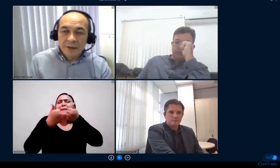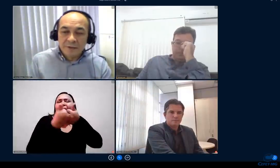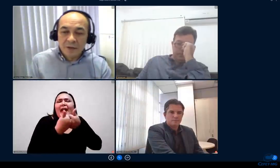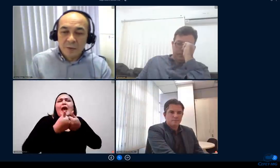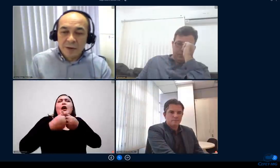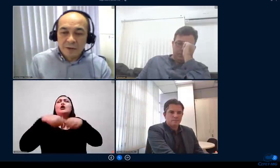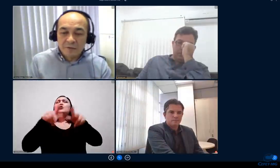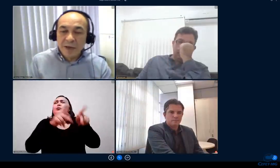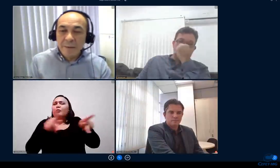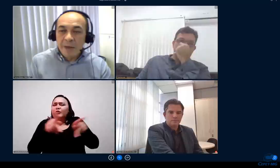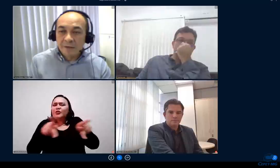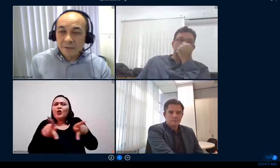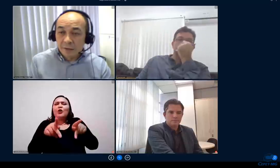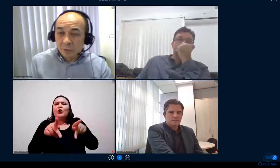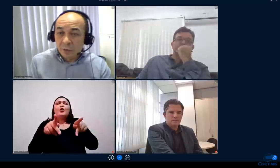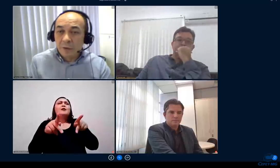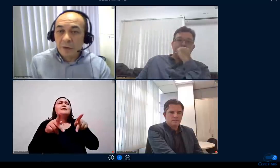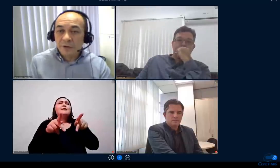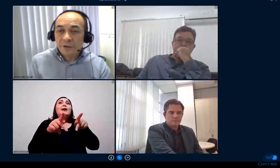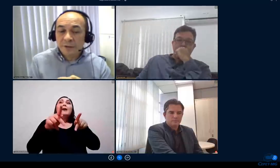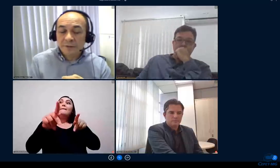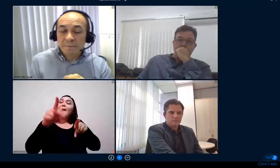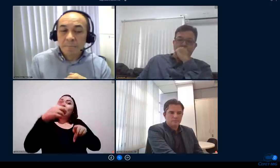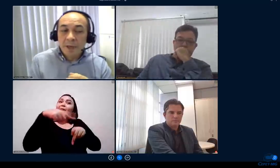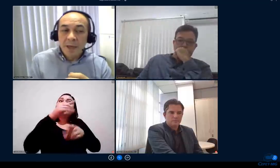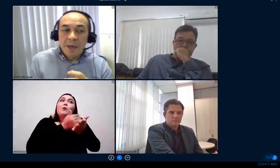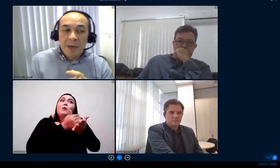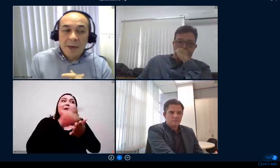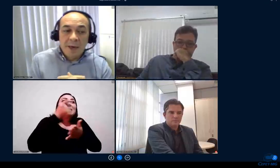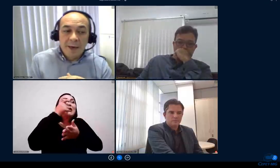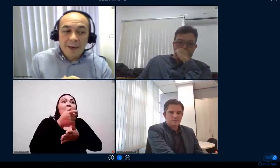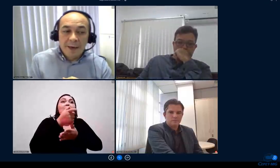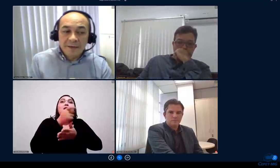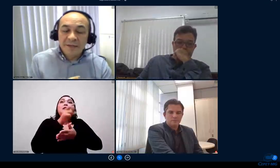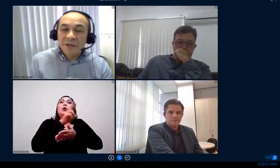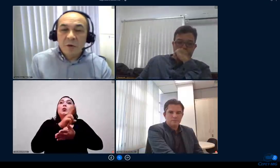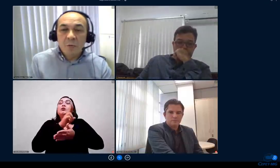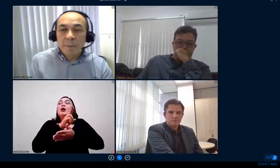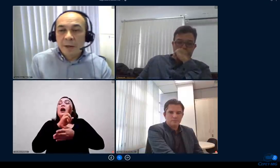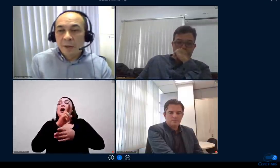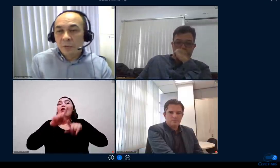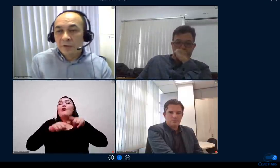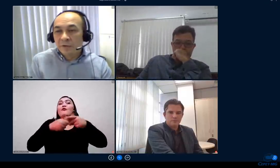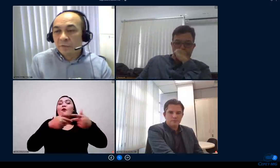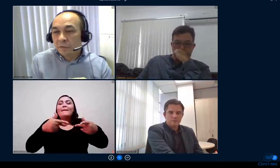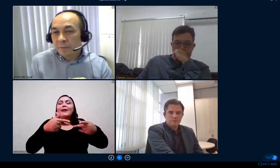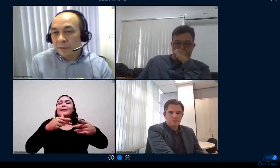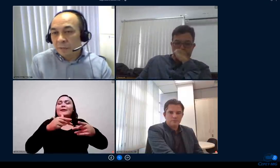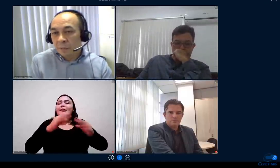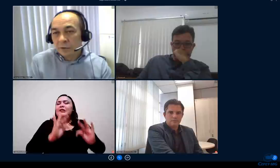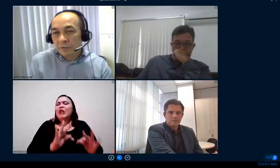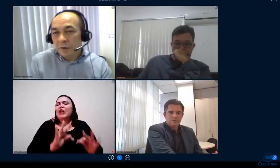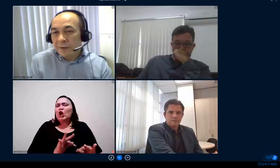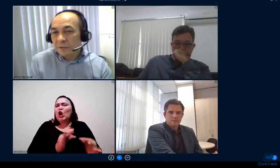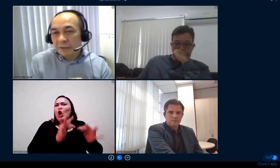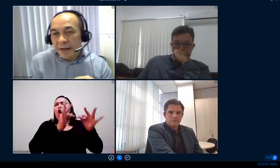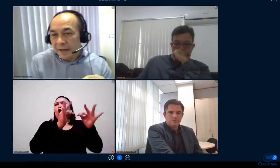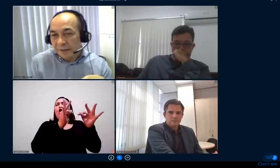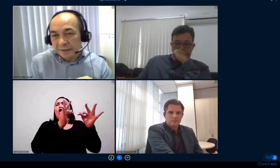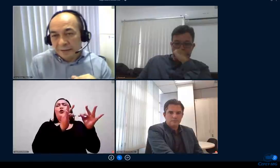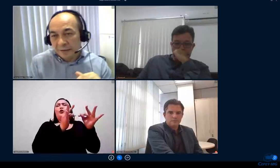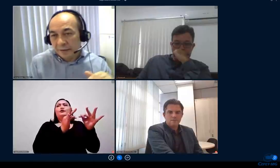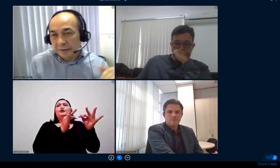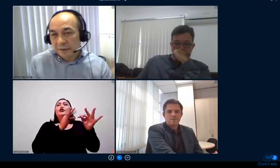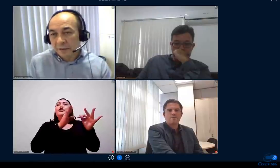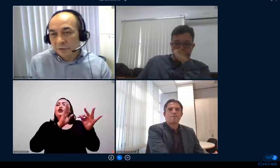em relação às ferramentas tecnológicas esse já era um plano de desenvolvimento de formação de